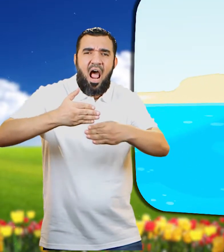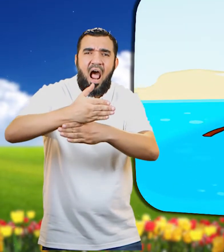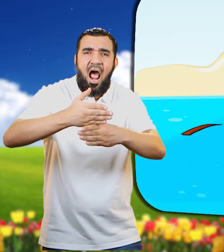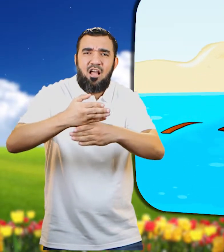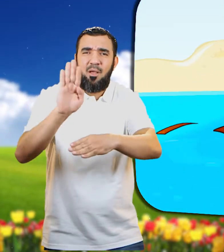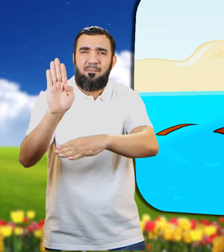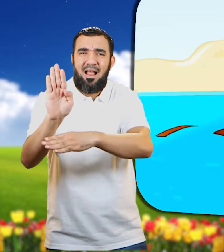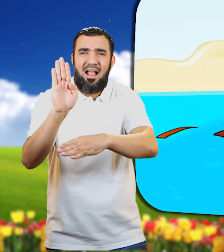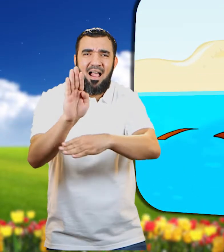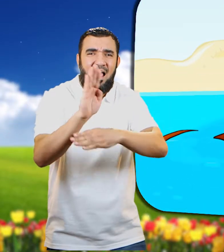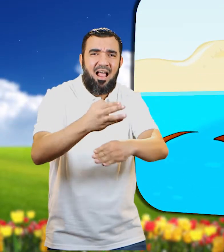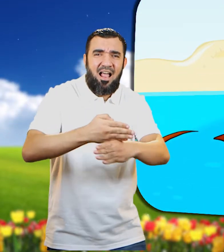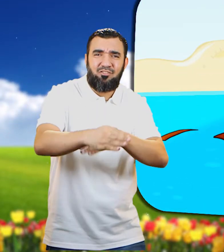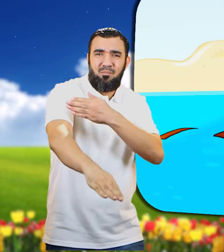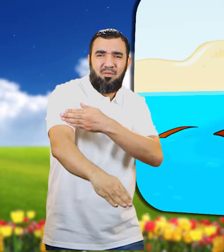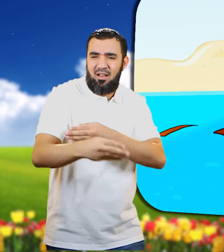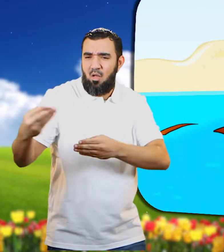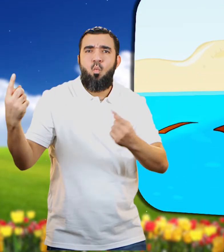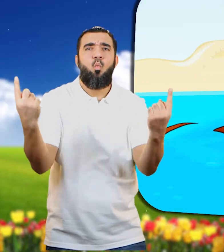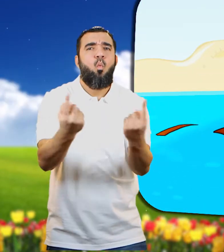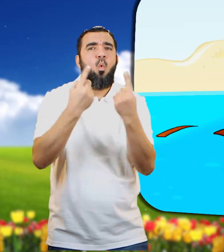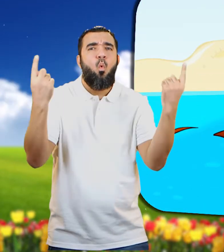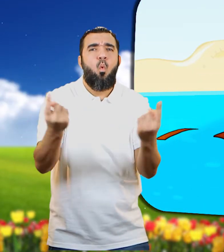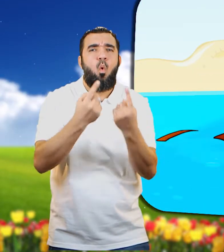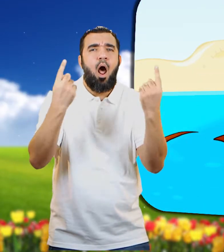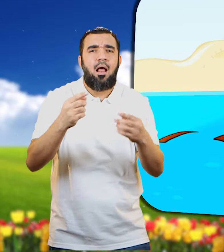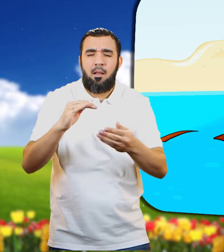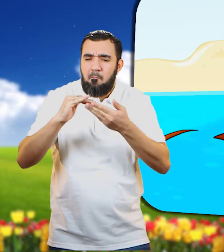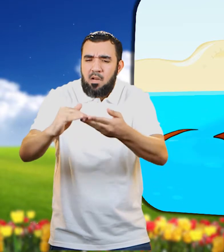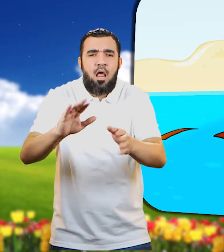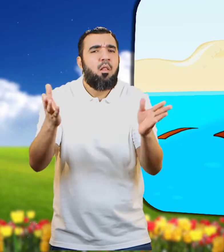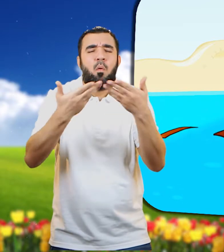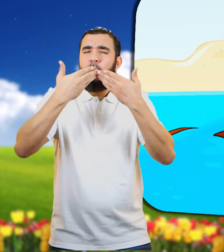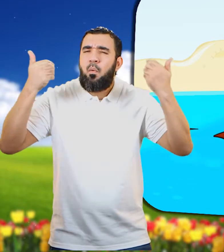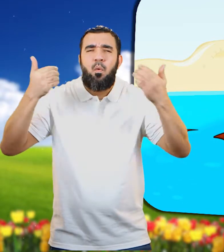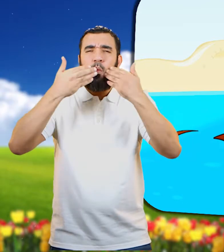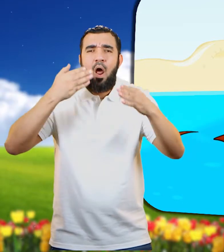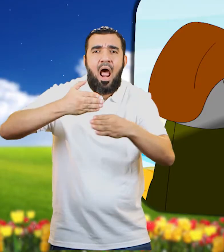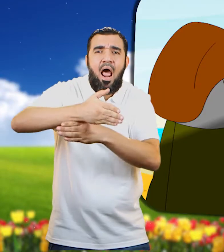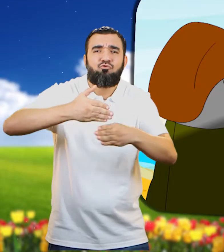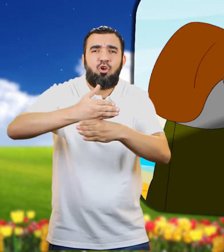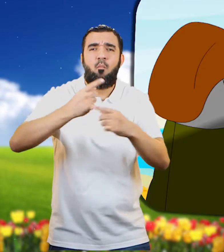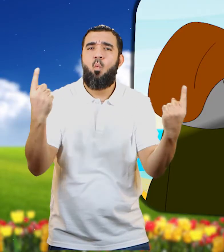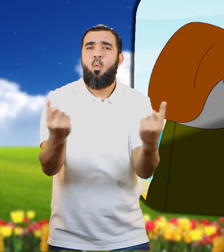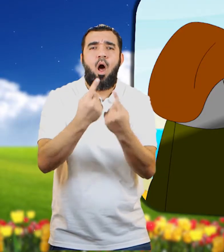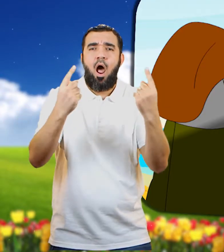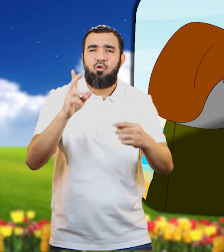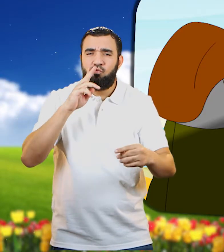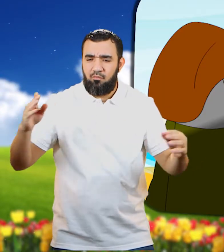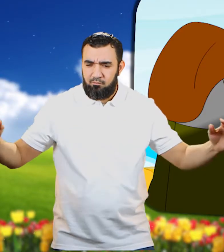اكذا وحدها ليس معها احد من الناس وتجمعت مع بعضها